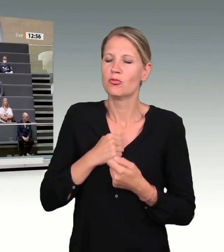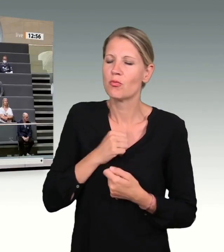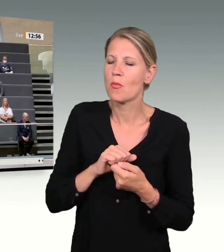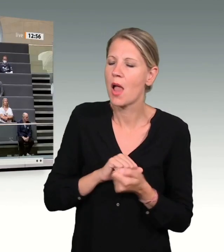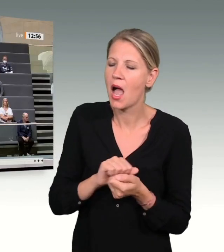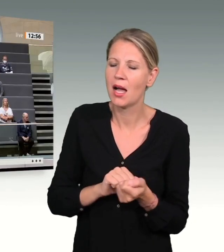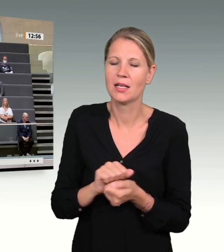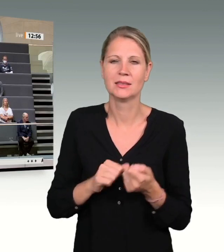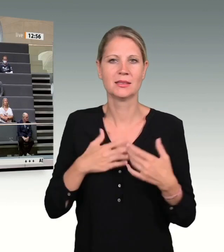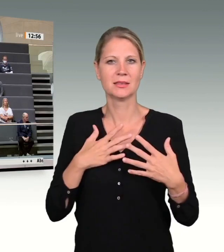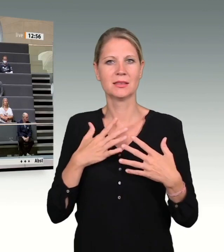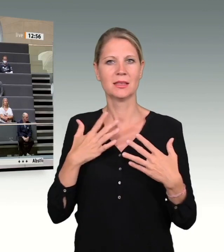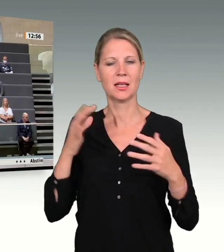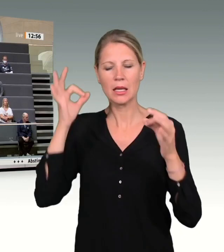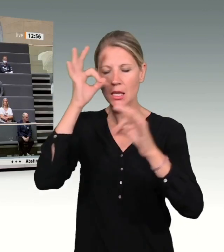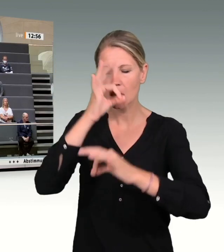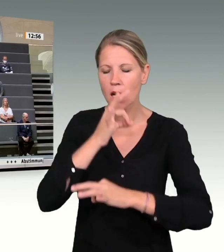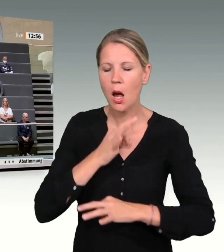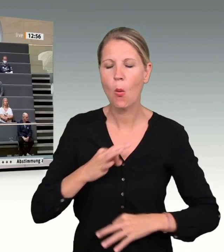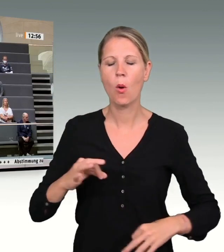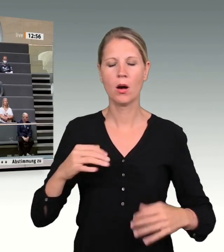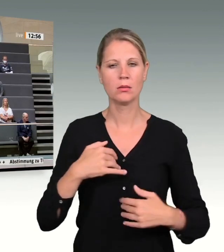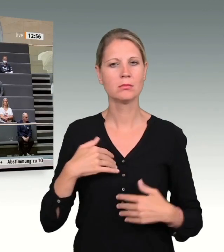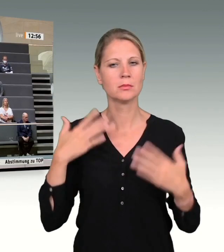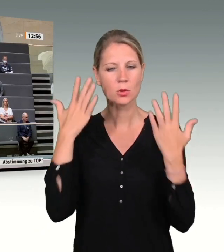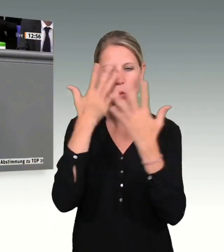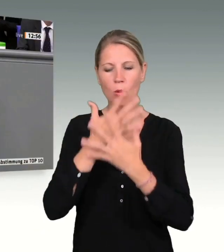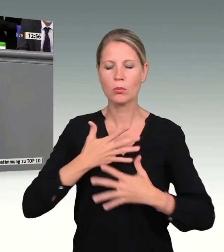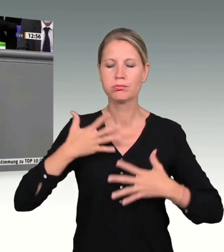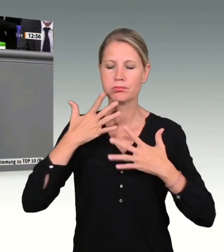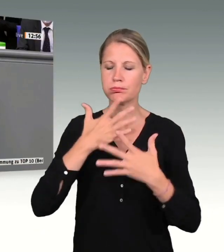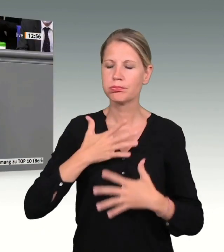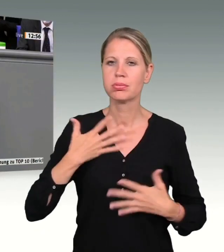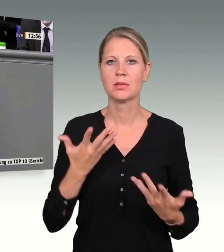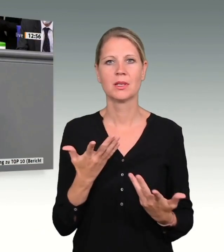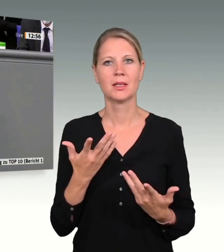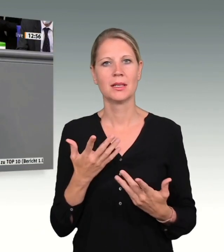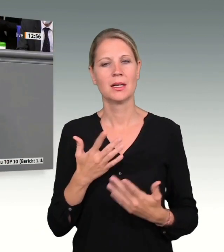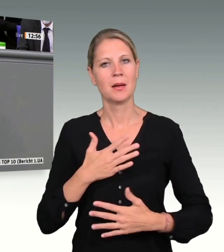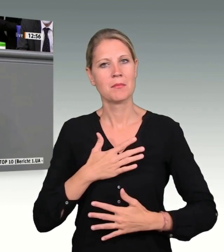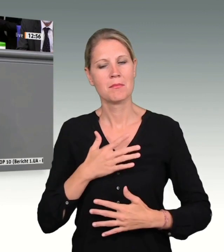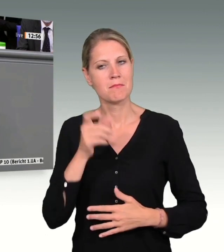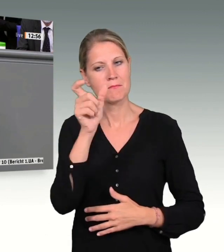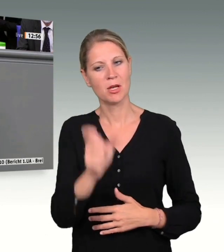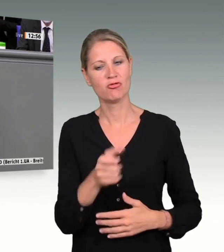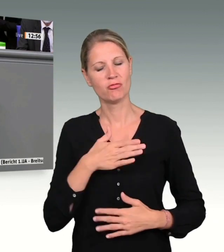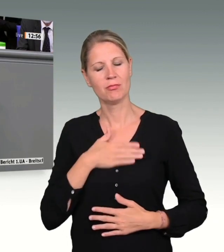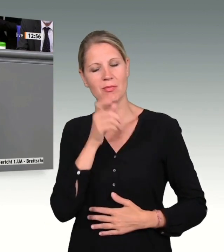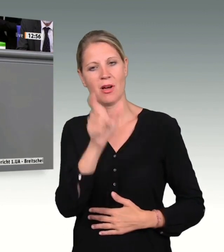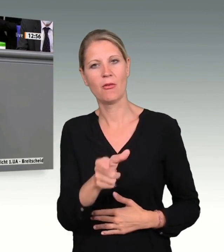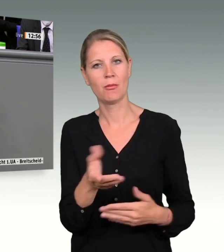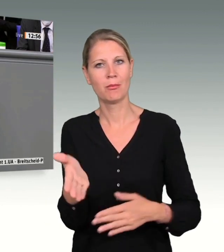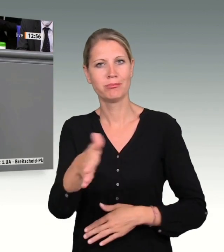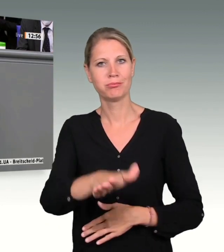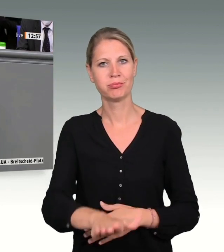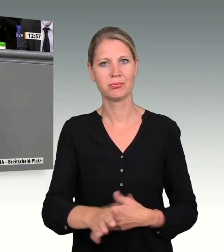die Sie einen geliebten Menschen verloren haben, physisch verletzt oder traumatisiert wurden. Deswegen danke,